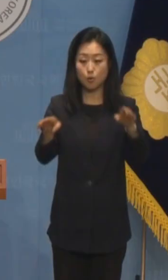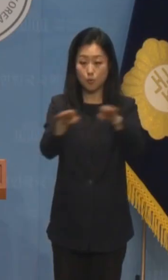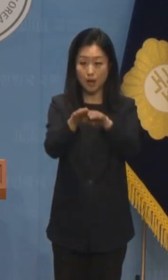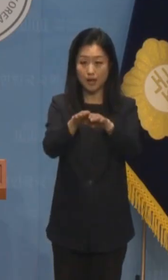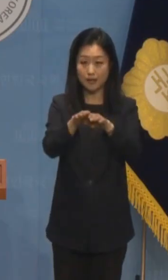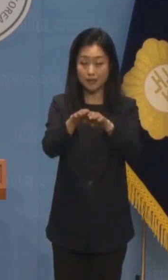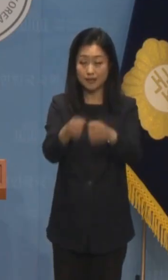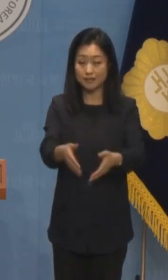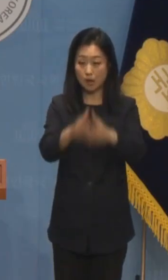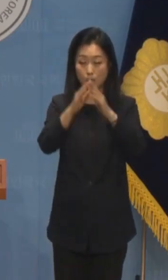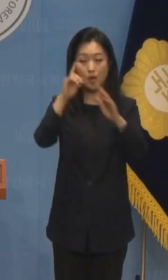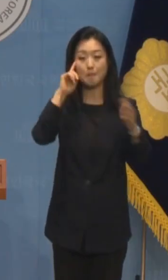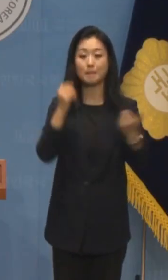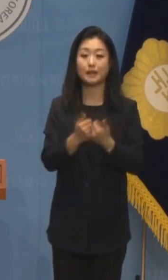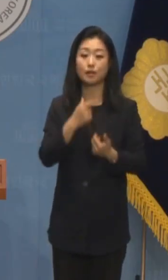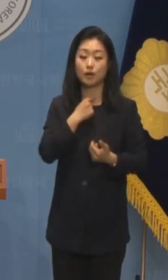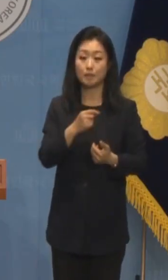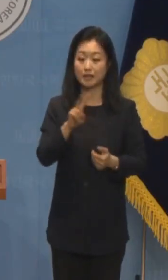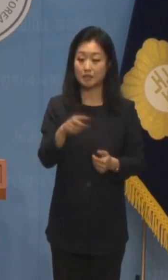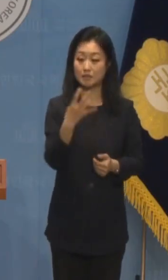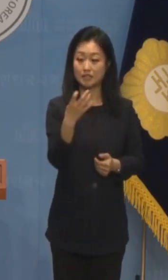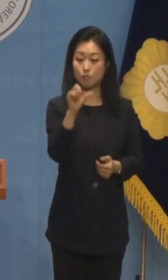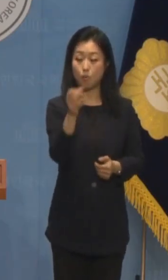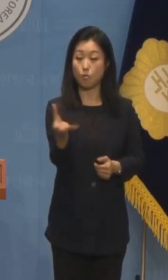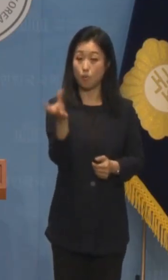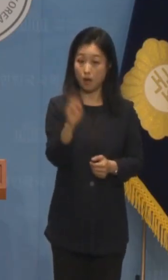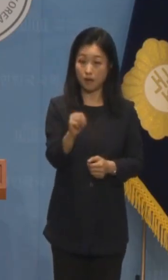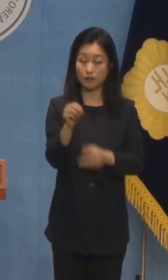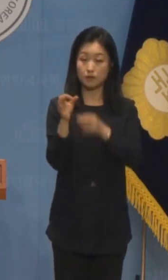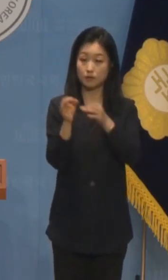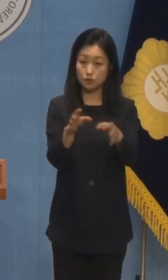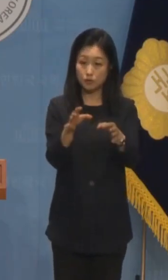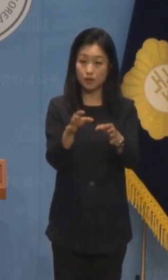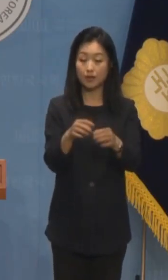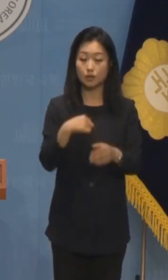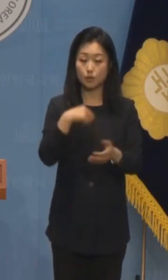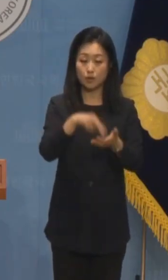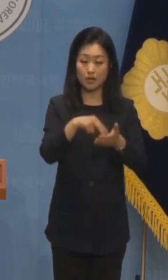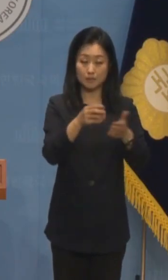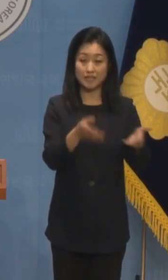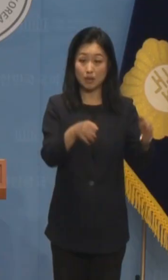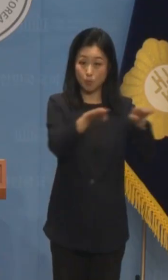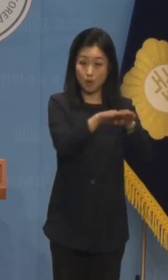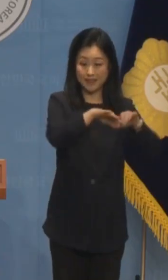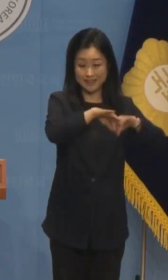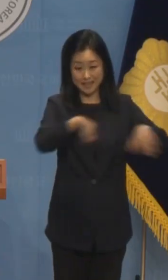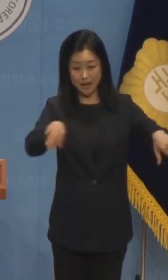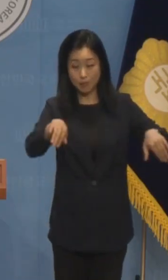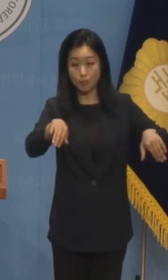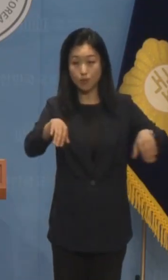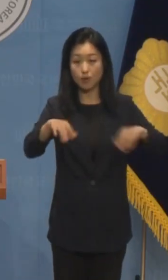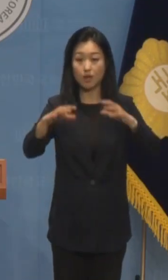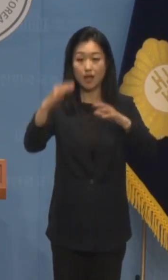국가보험부가 245억 원을 들여 독립기념관과 다른 별도의 국내